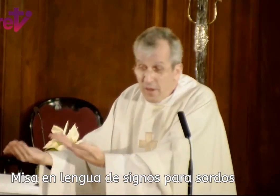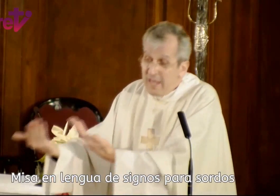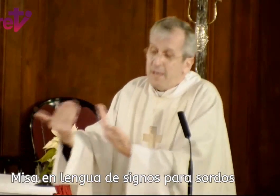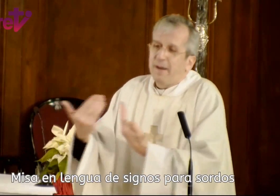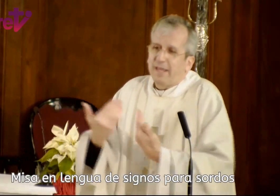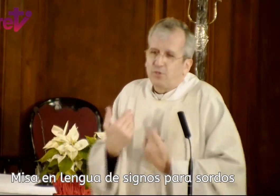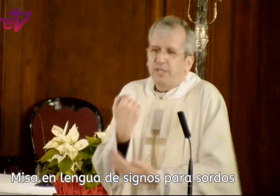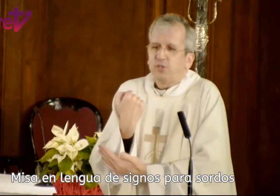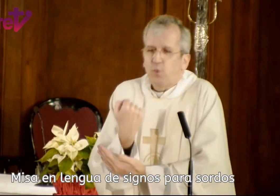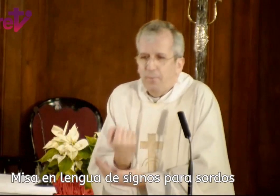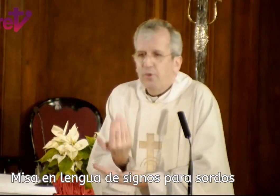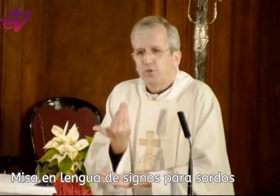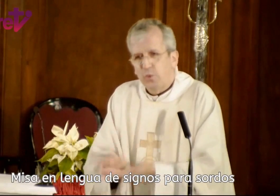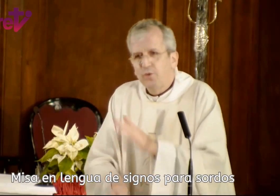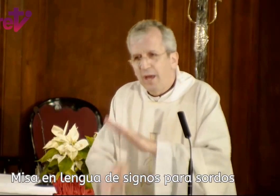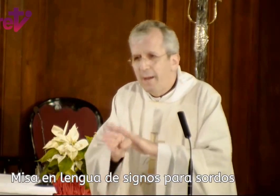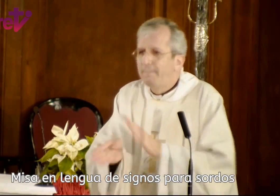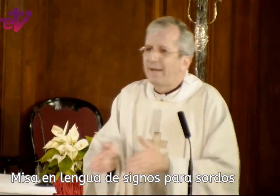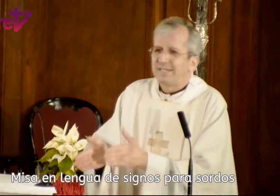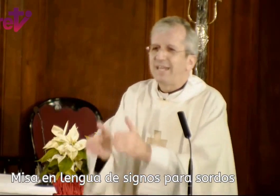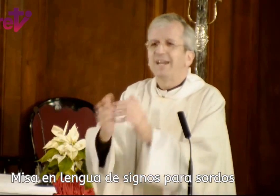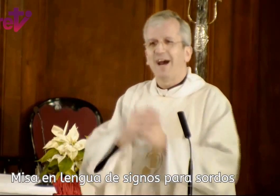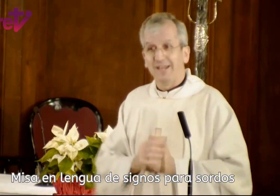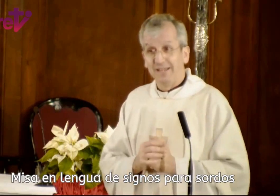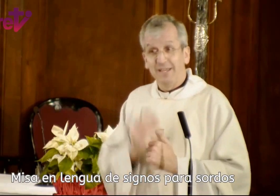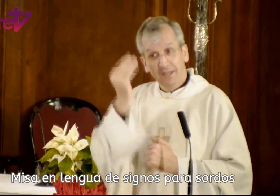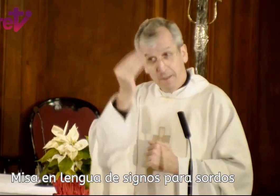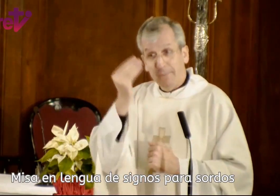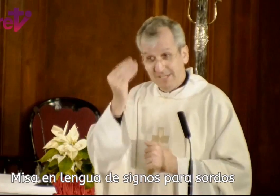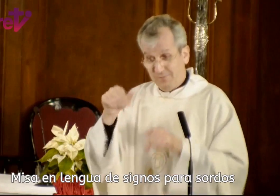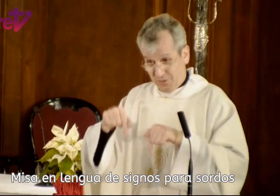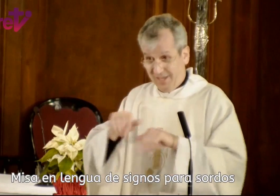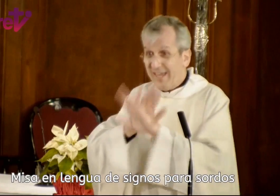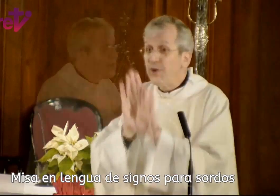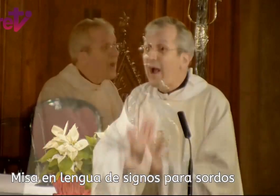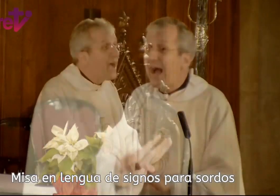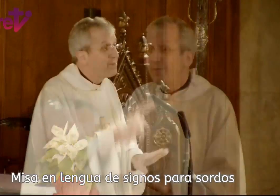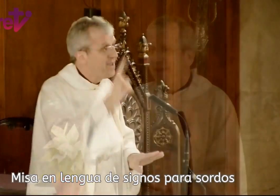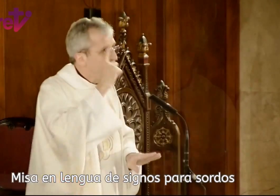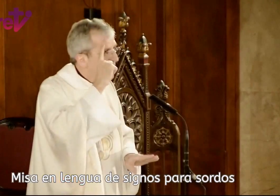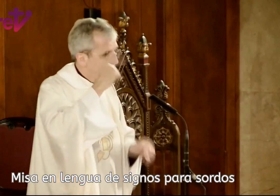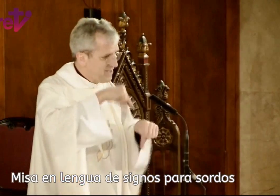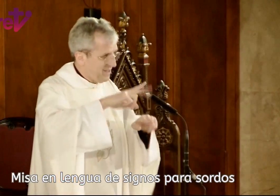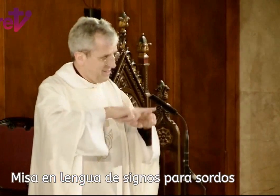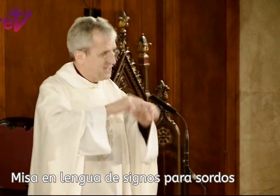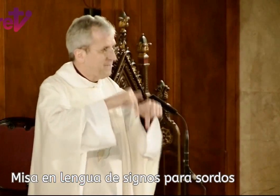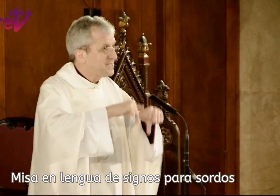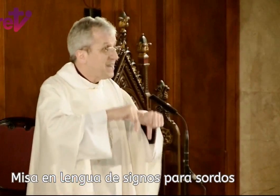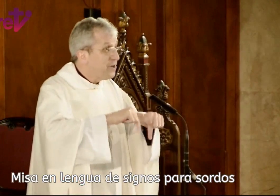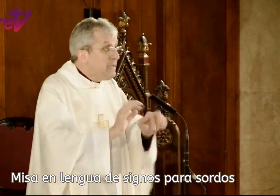y para que nos dé su apoyo, su ayuda para seguir adelante. Pensemos que no acabe el día de esta fiesta de hoy